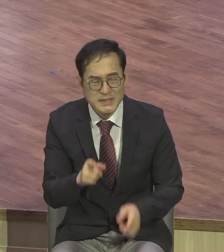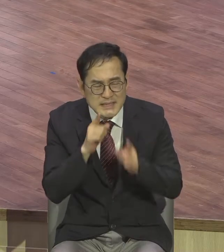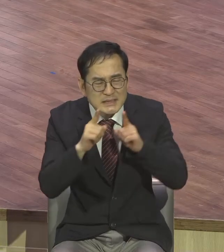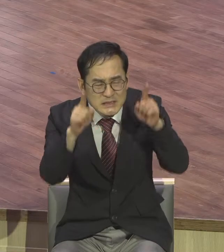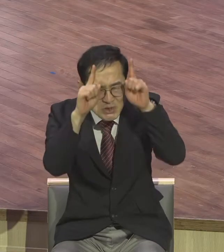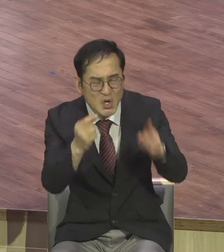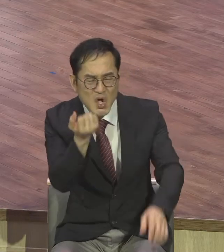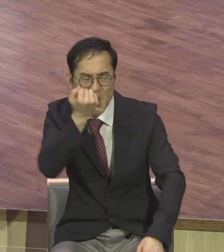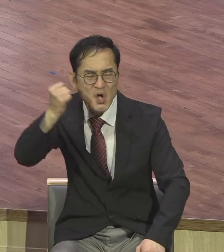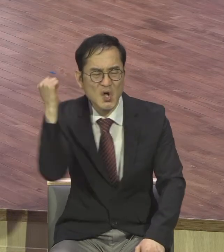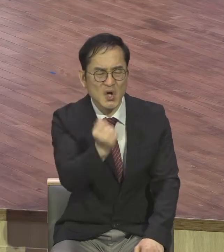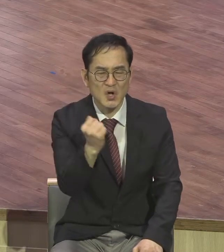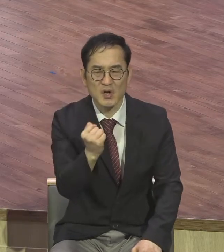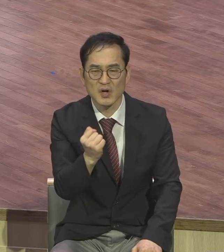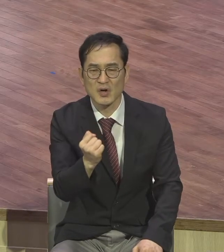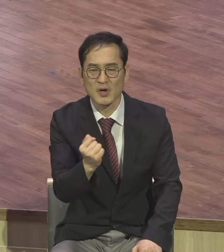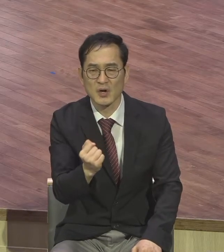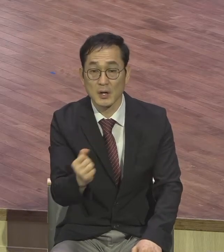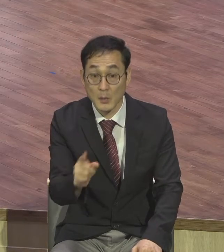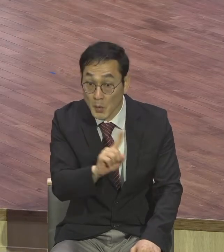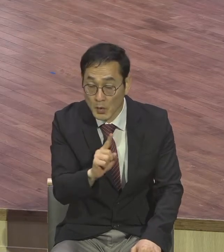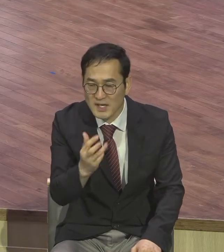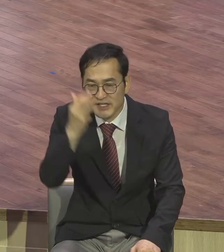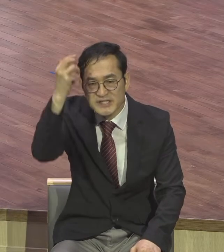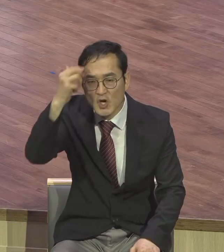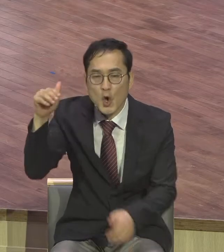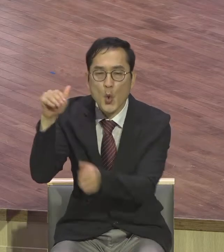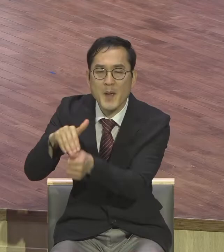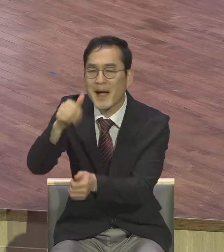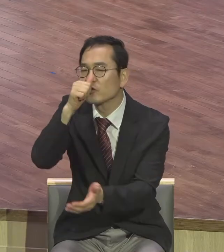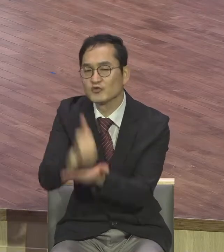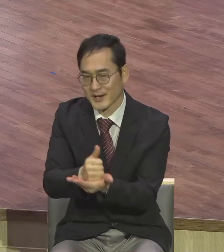성령해방제입니다. 전도를 막았다.